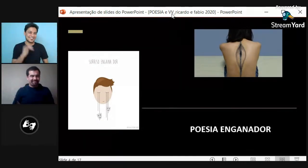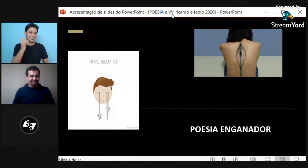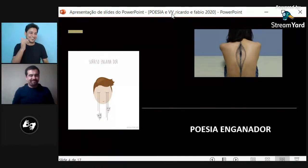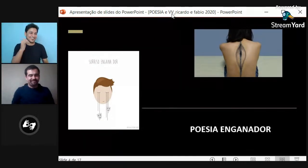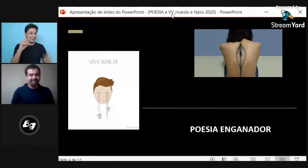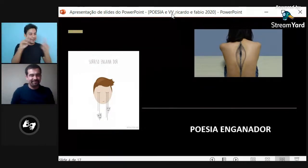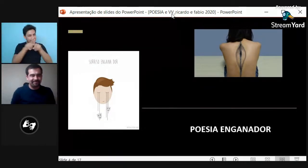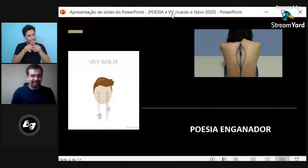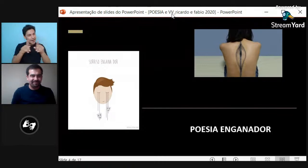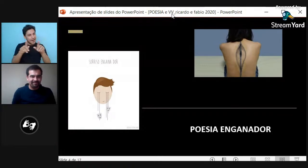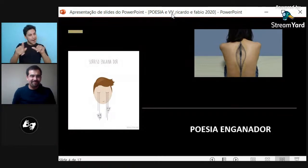Todos empiezan a reír.